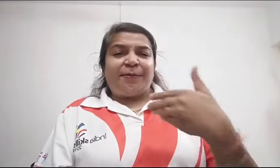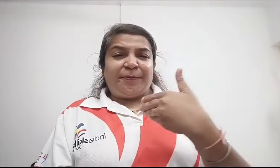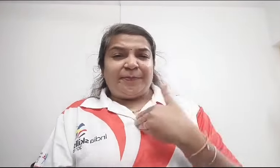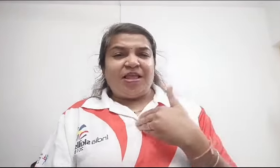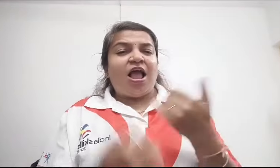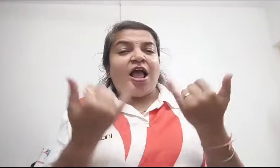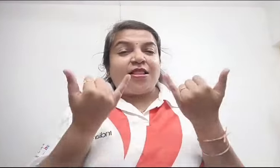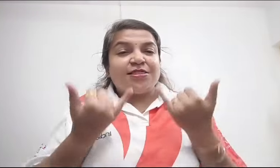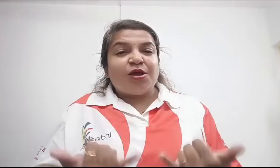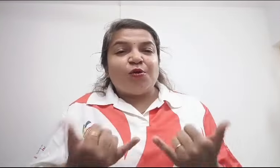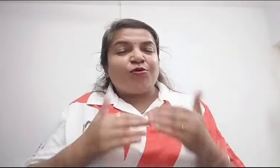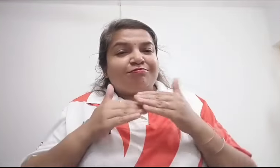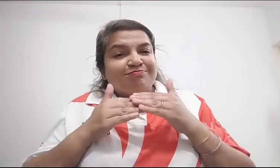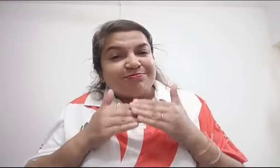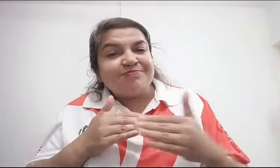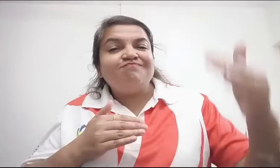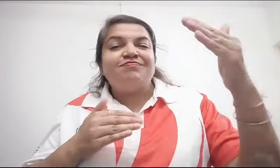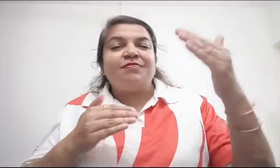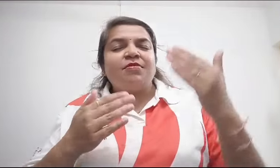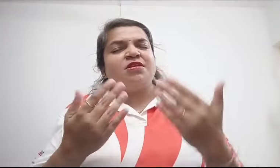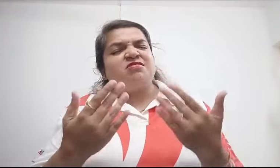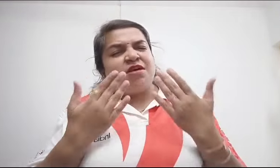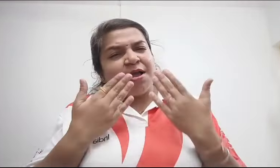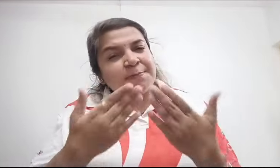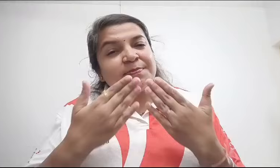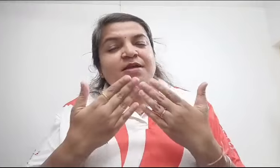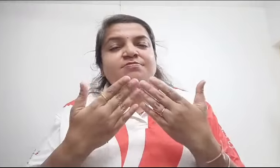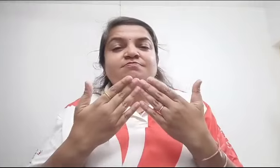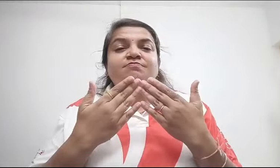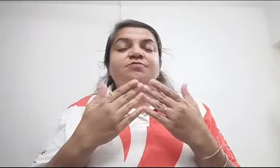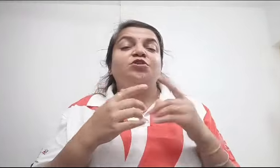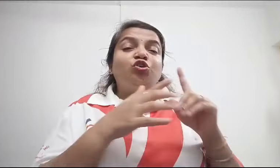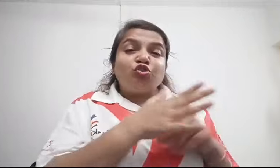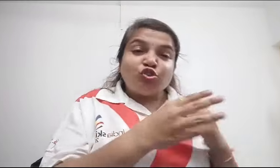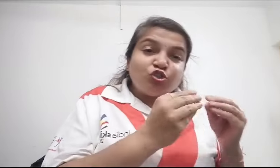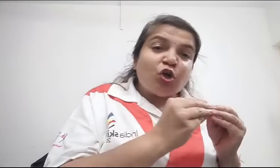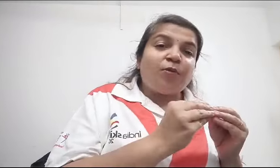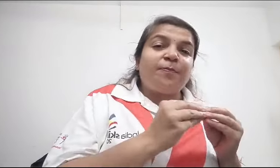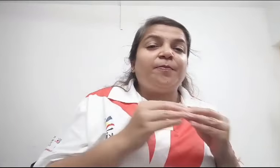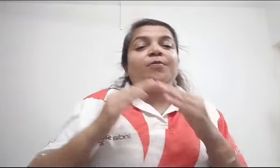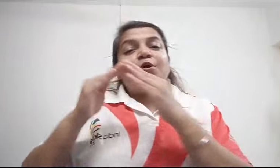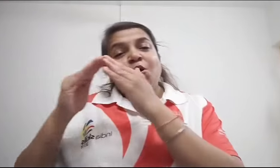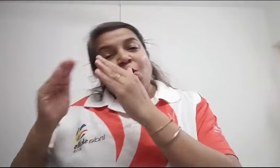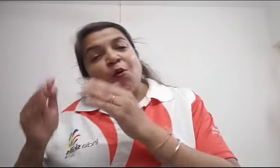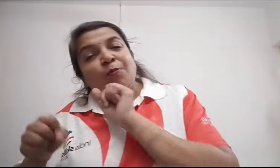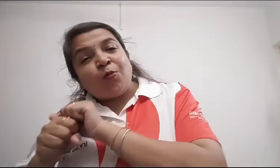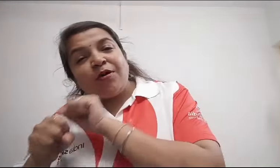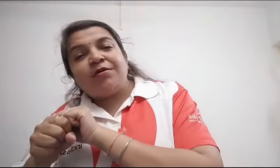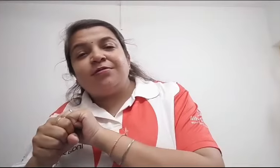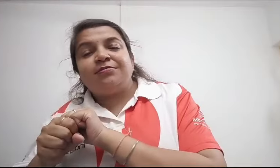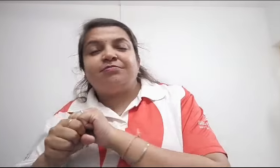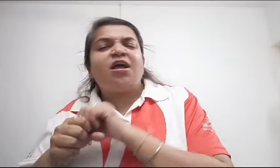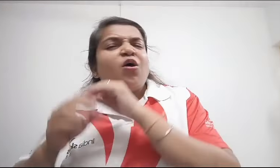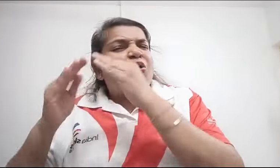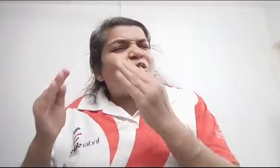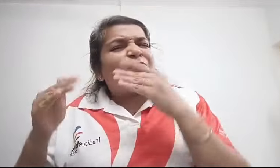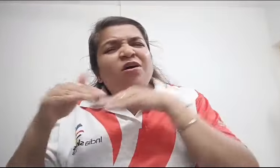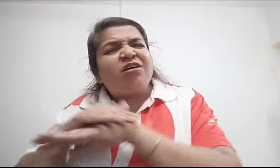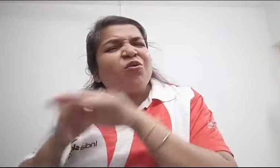मैं बहुत प्राउड करती हूँ मेरी फैमिली से और मेरे सब मेरे जिंदगे में जो आये मेरे साथ मदद करने